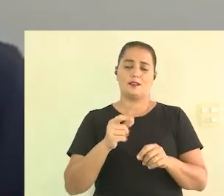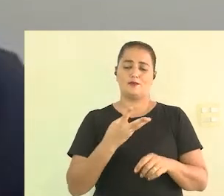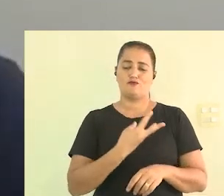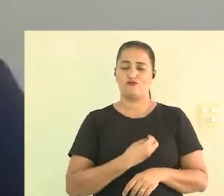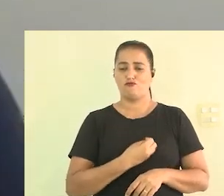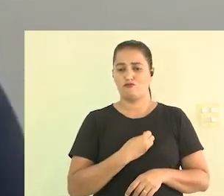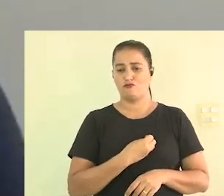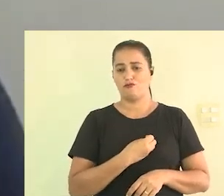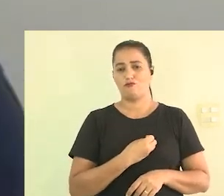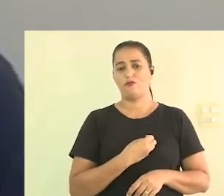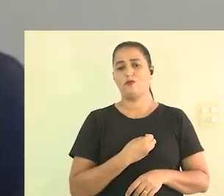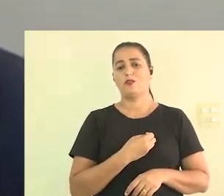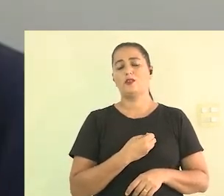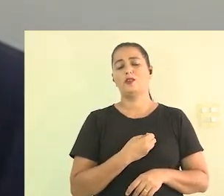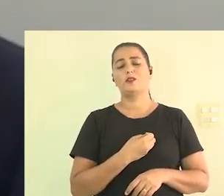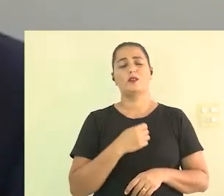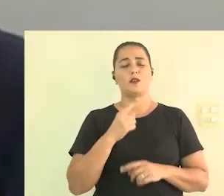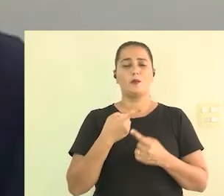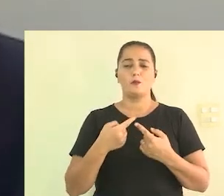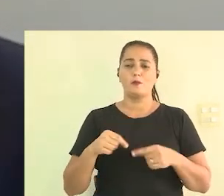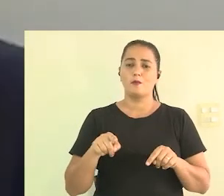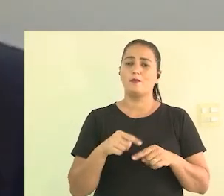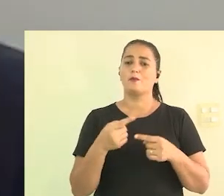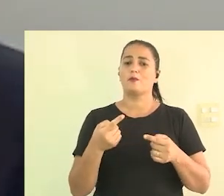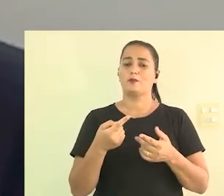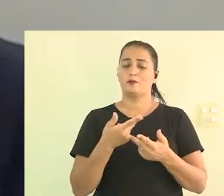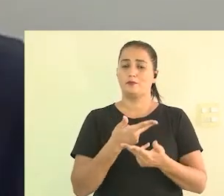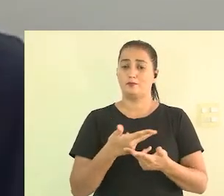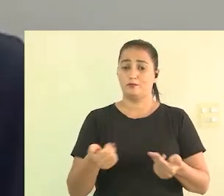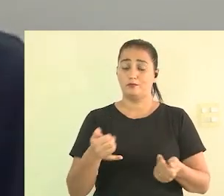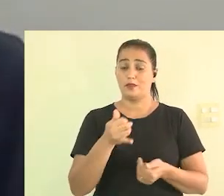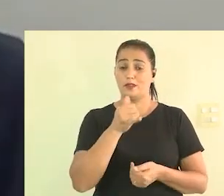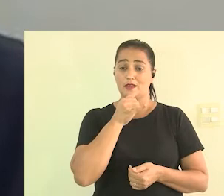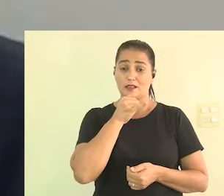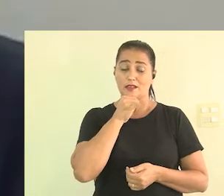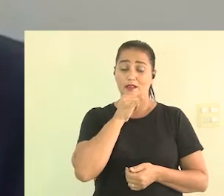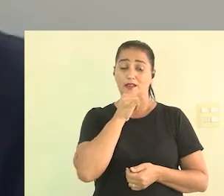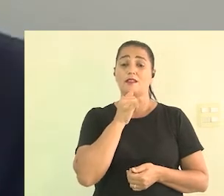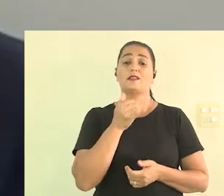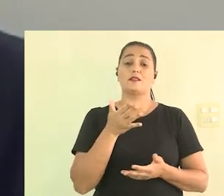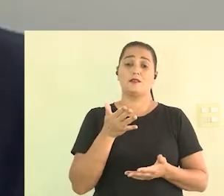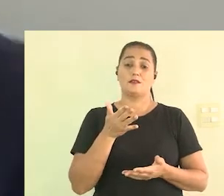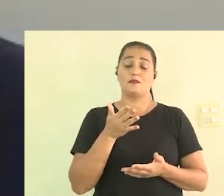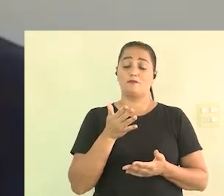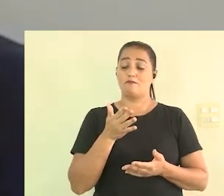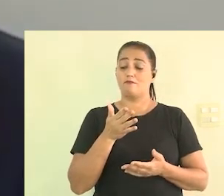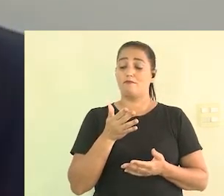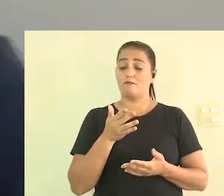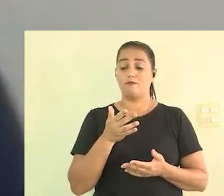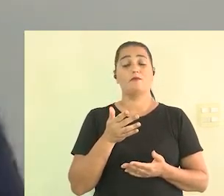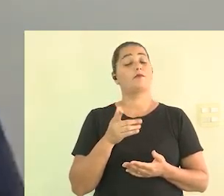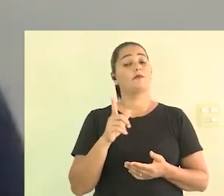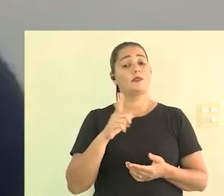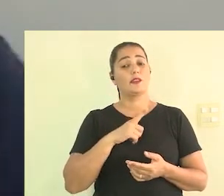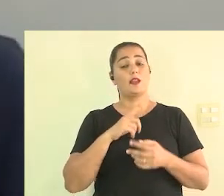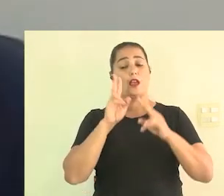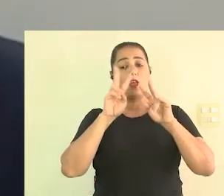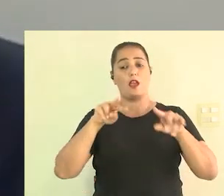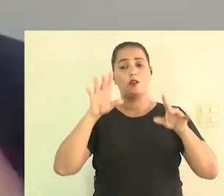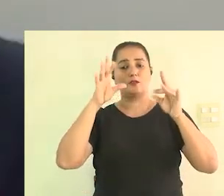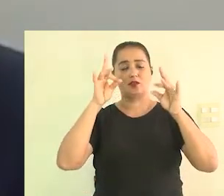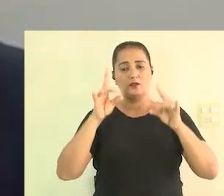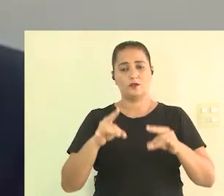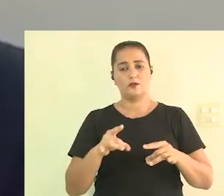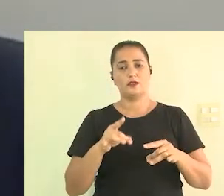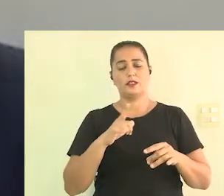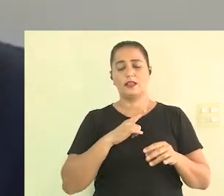eles consumir música por exemplo e aí uma das questões que falam tanto da audiodescrição como da libra que existe